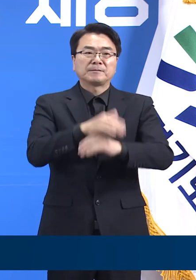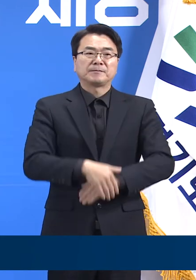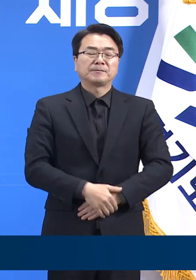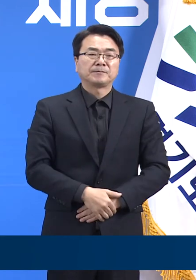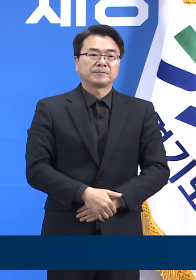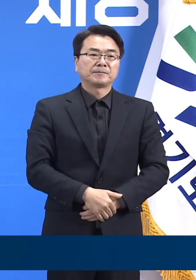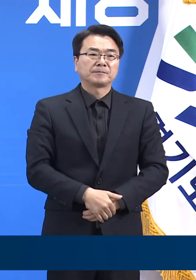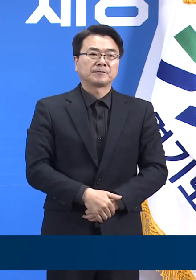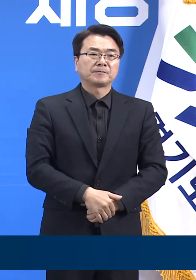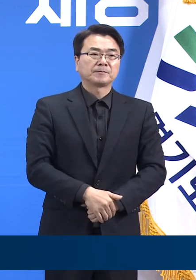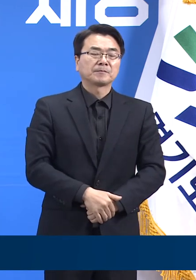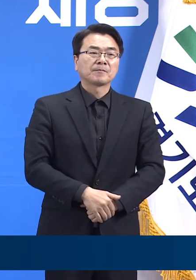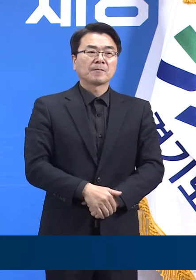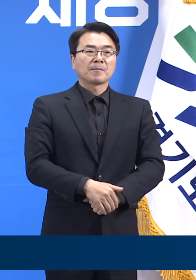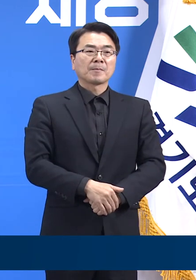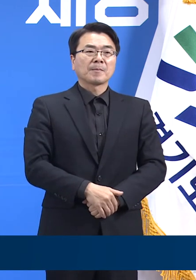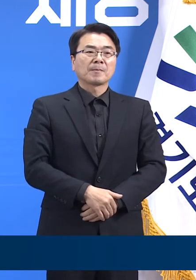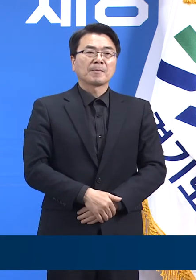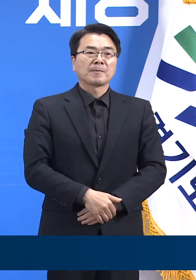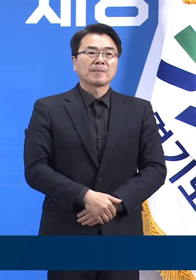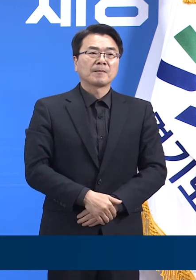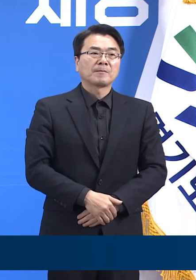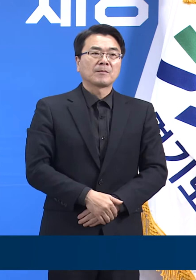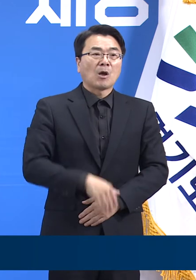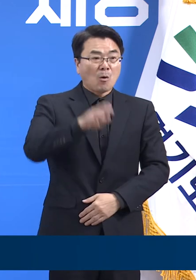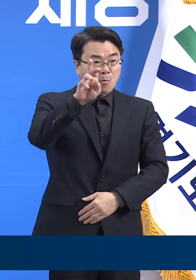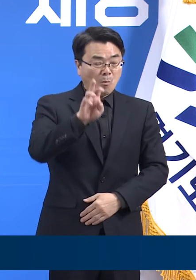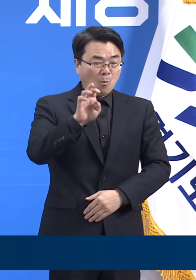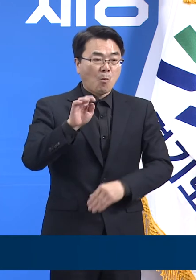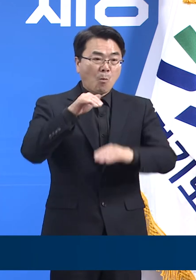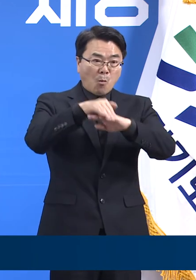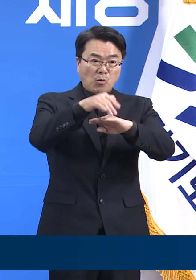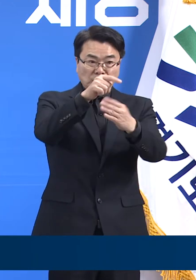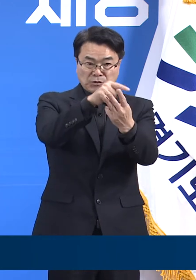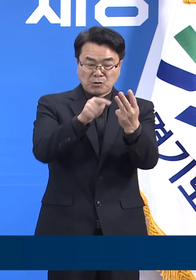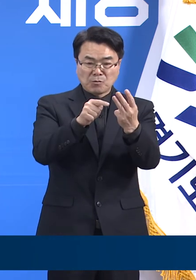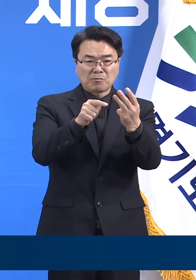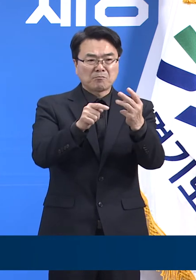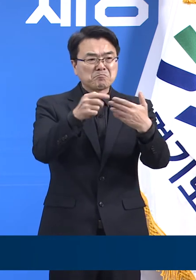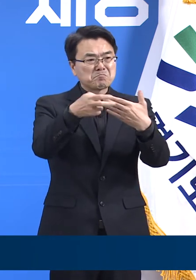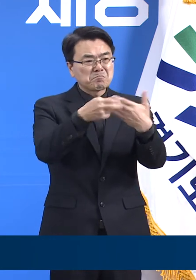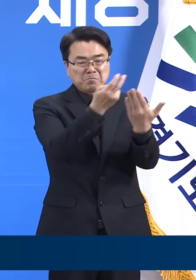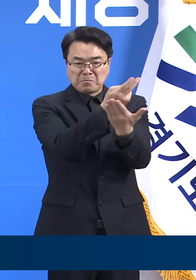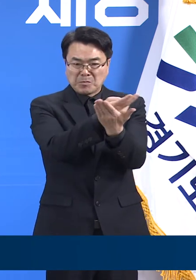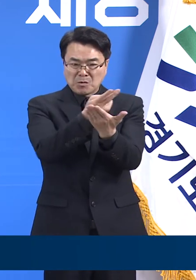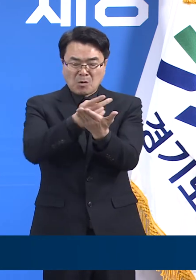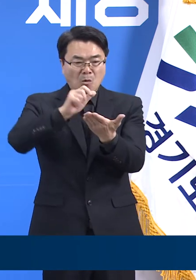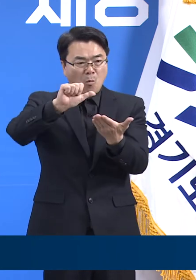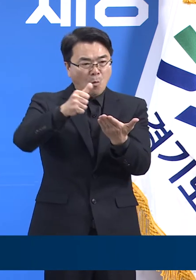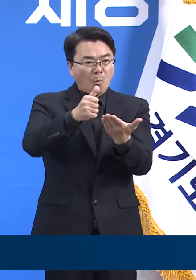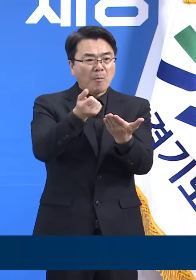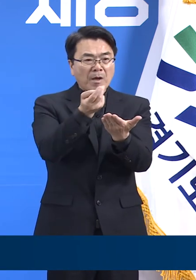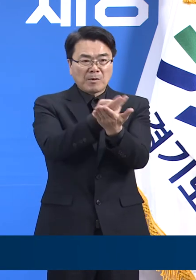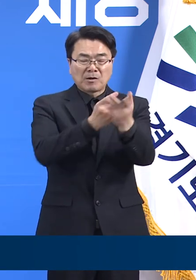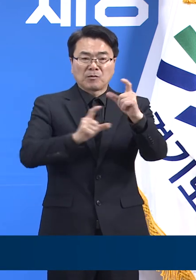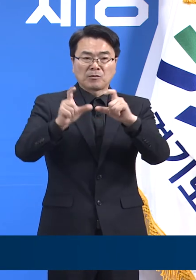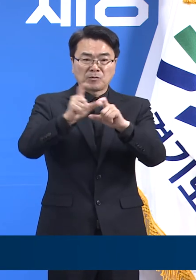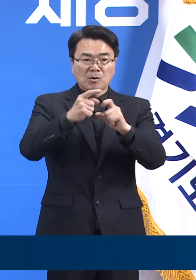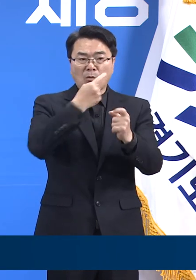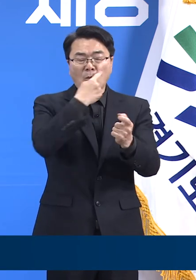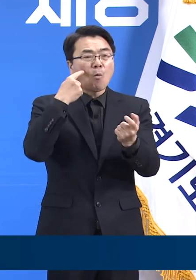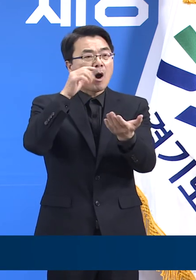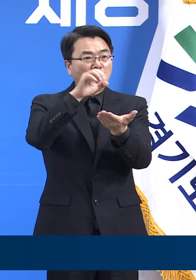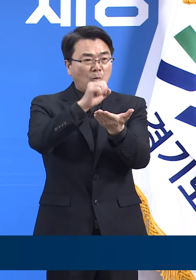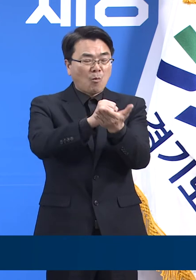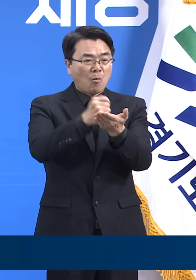한양병원 159병상, 국군 포천병원 80병상 등 512병상을 확보할 예정입니다. 앞으로도